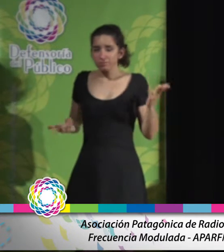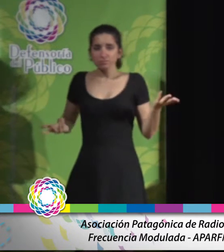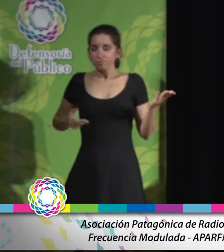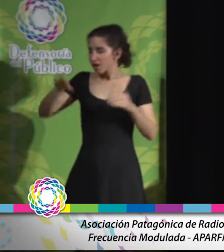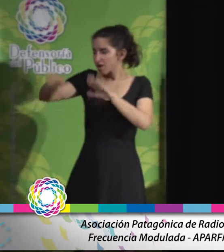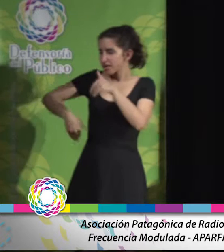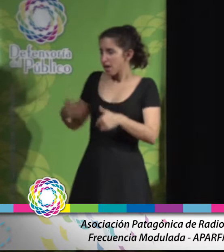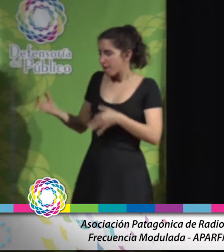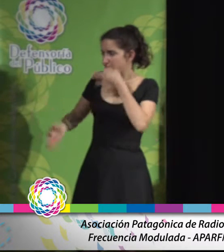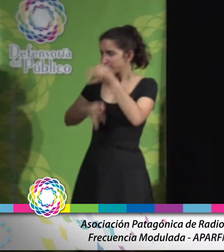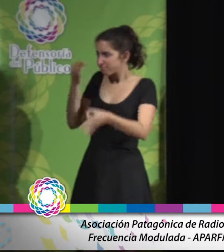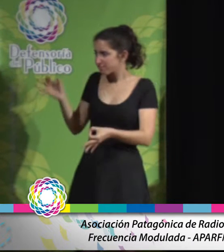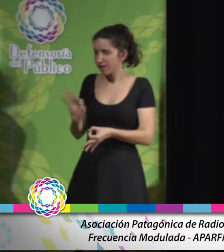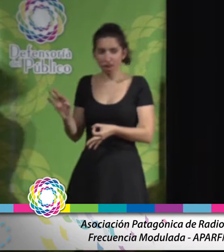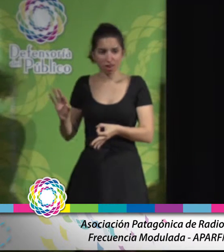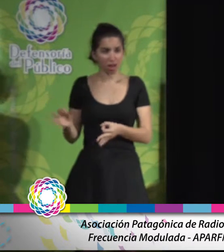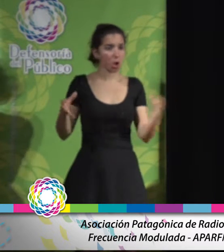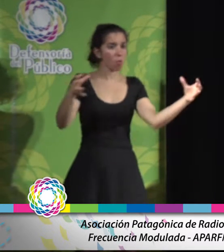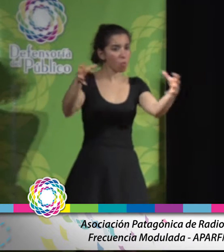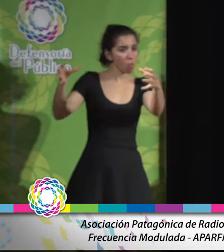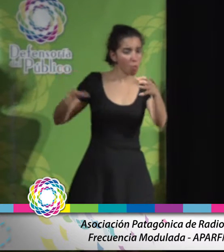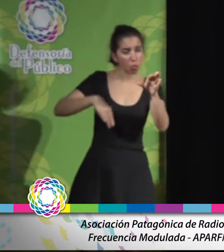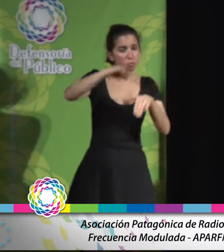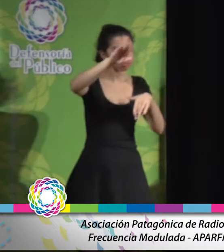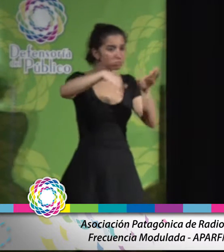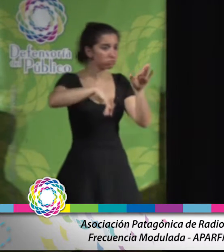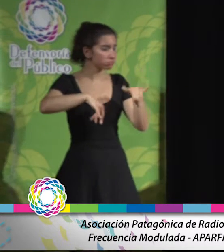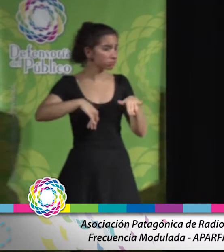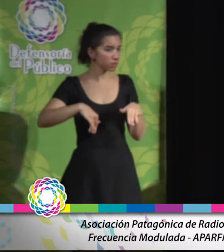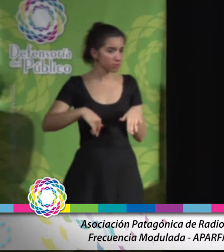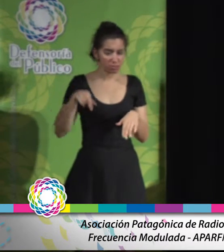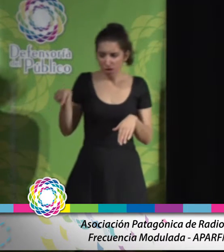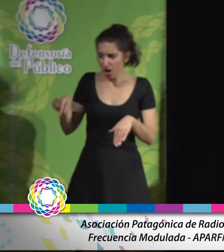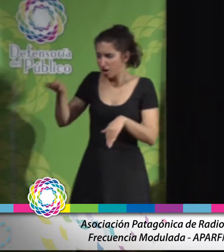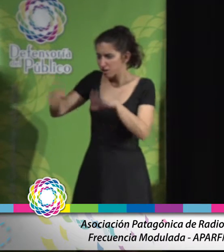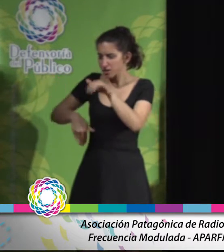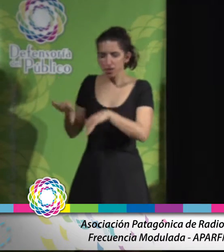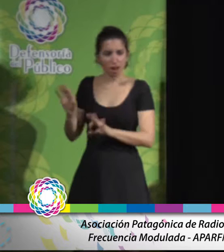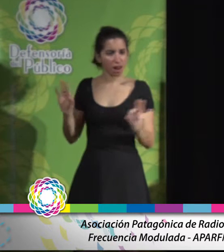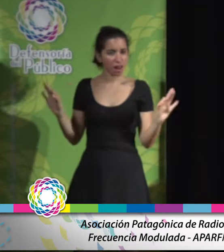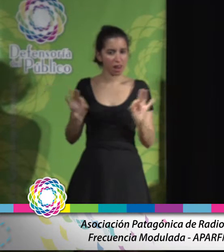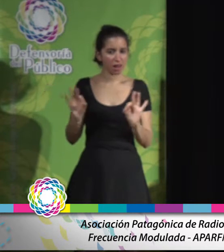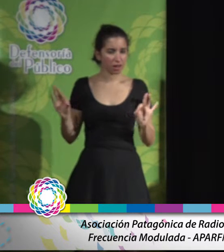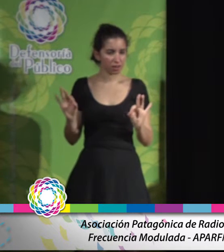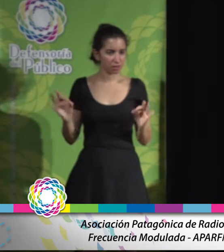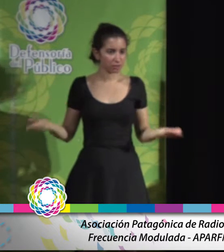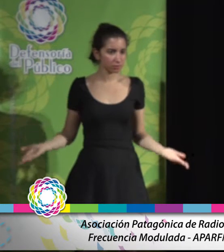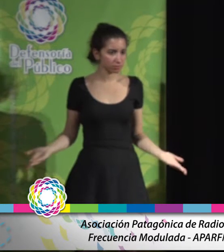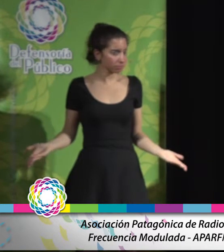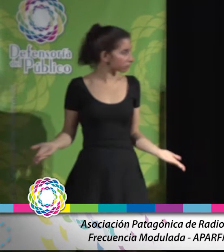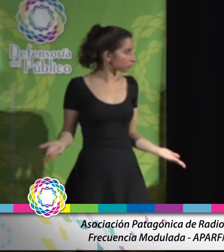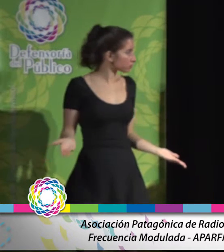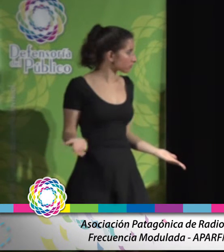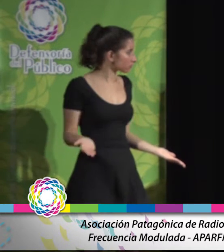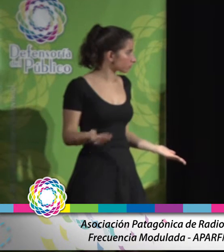convocados a pesar que otros sectores de la radiodifusión fueron convocados para hacer esta ley, nosotros,